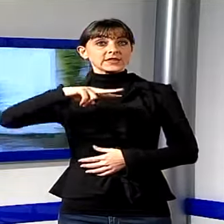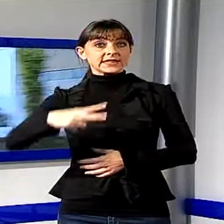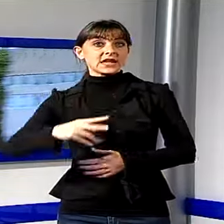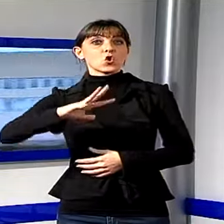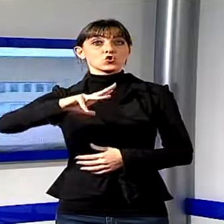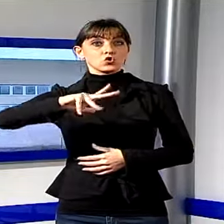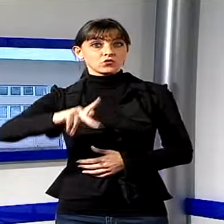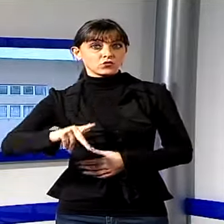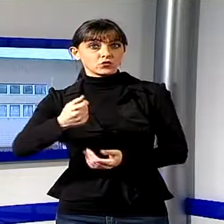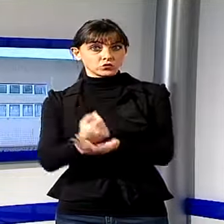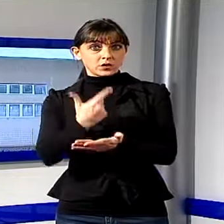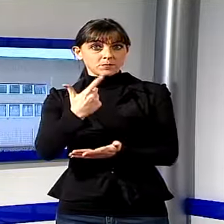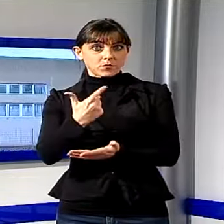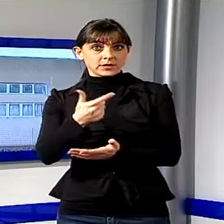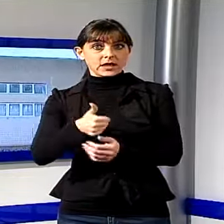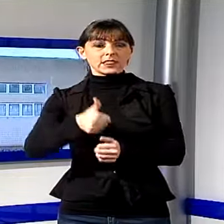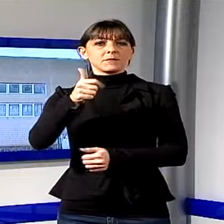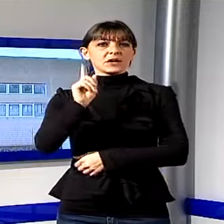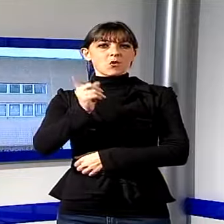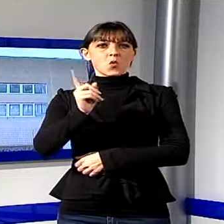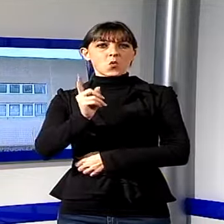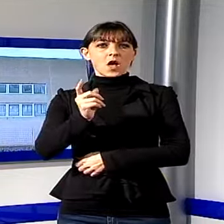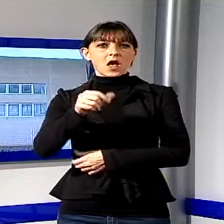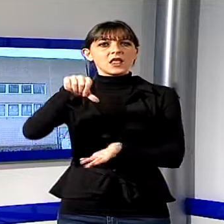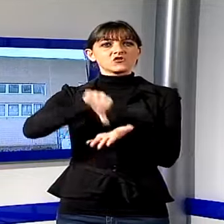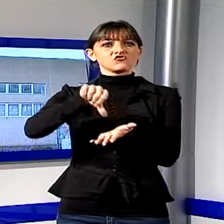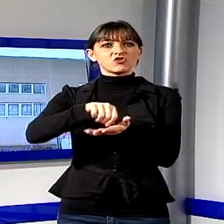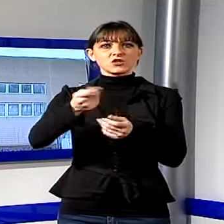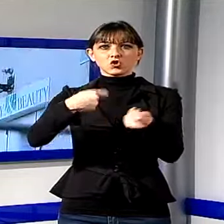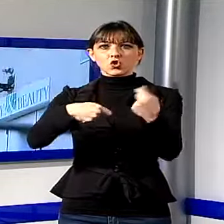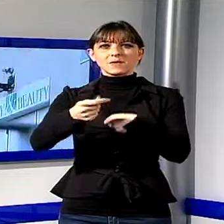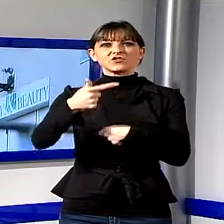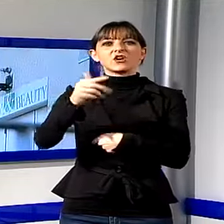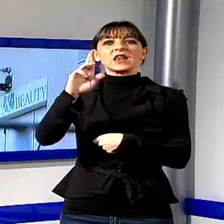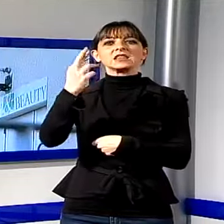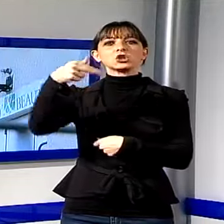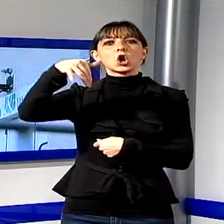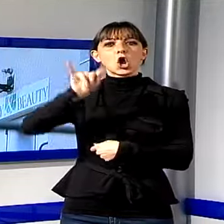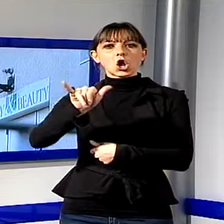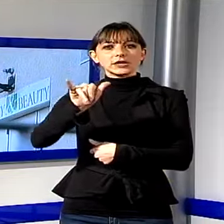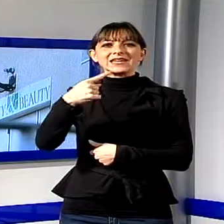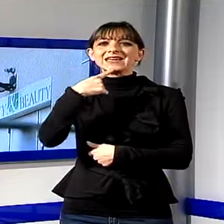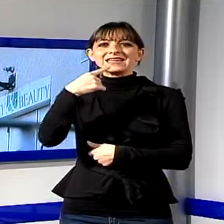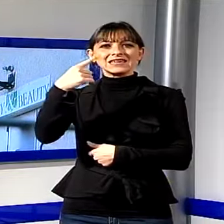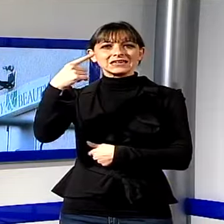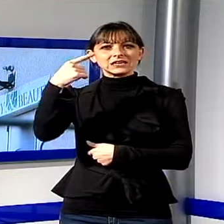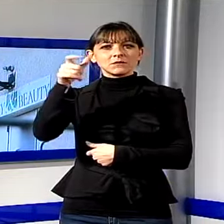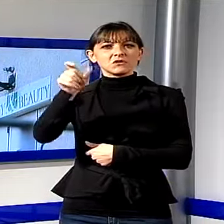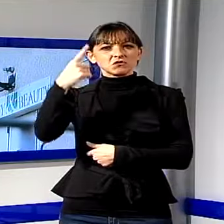quella ai danni del centro commerciale Troni, dove ignoti si sono impossessati di computer, telefonini cellulari e